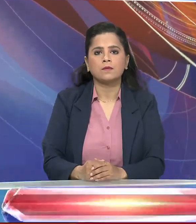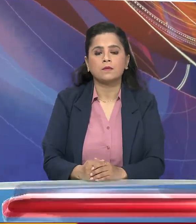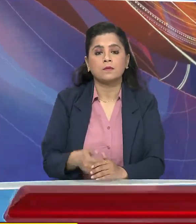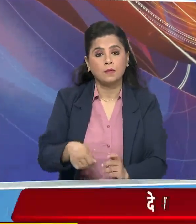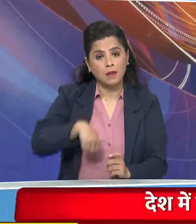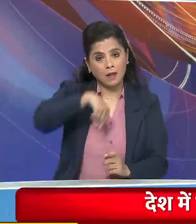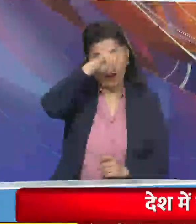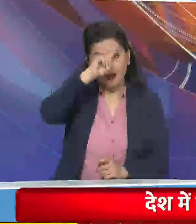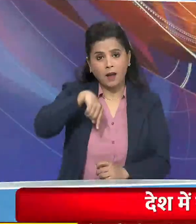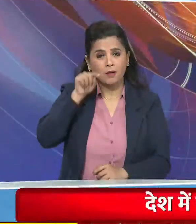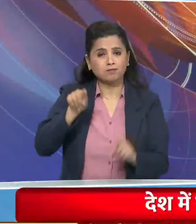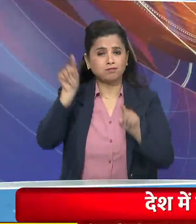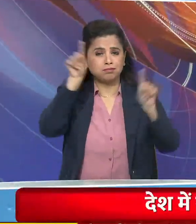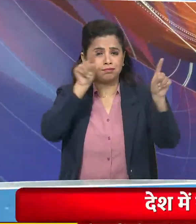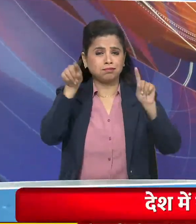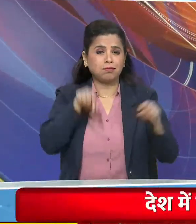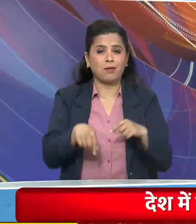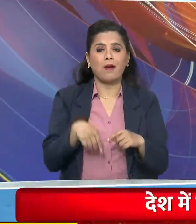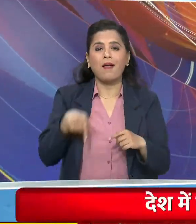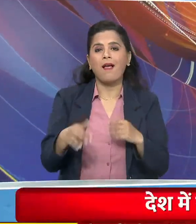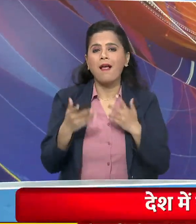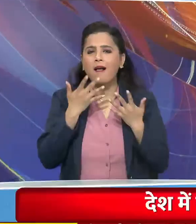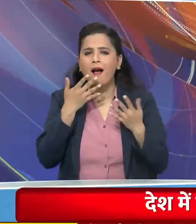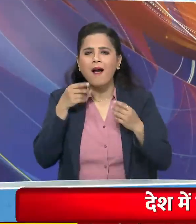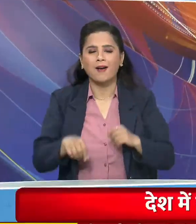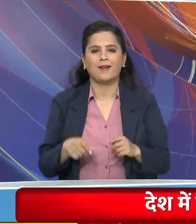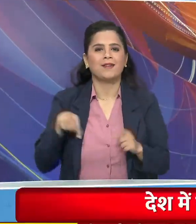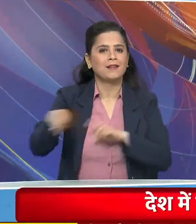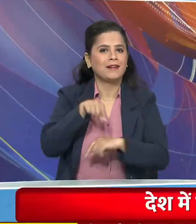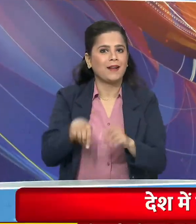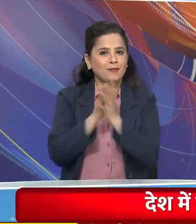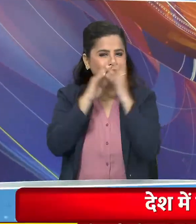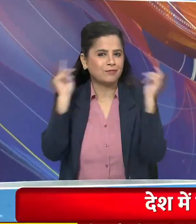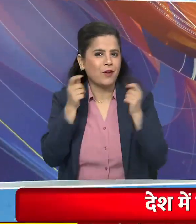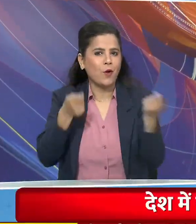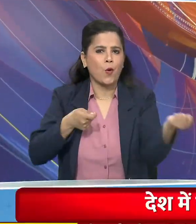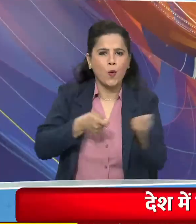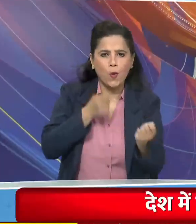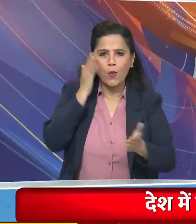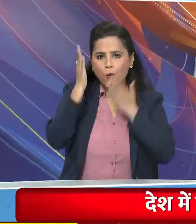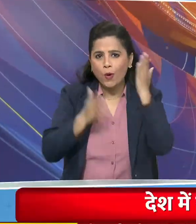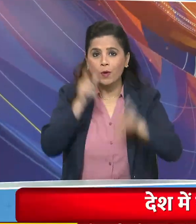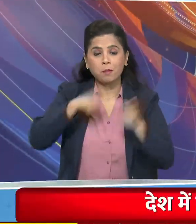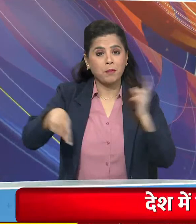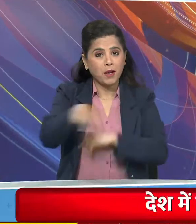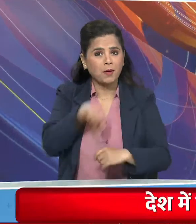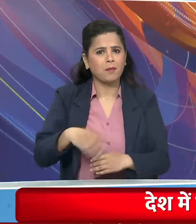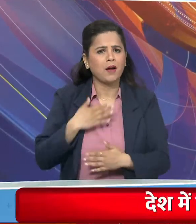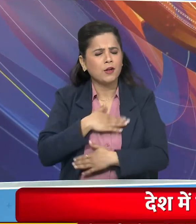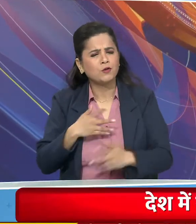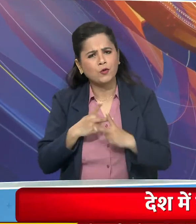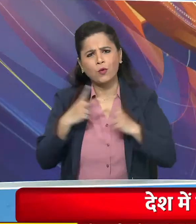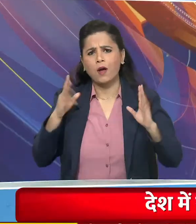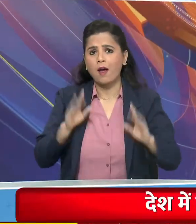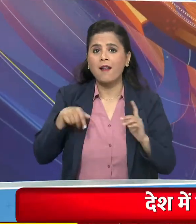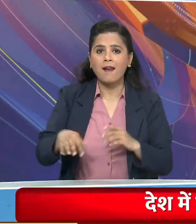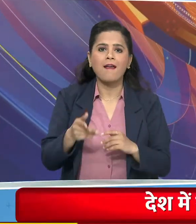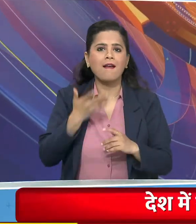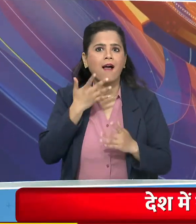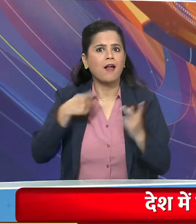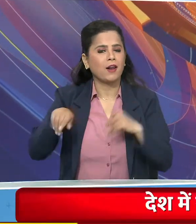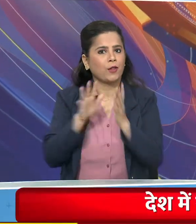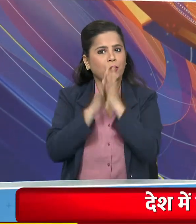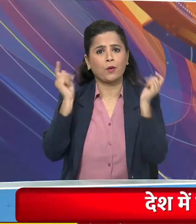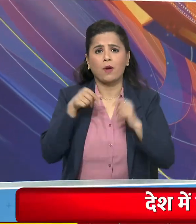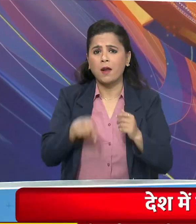पूरे देश में रंगों के ट्योहार, होली की धूम लोग धूमधाम से मना रहे हैं रंगों का ट्योहार